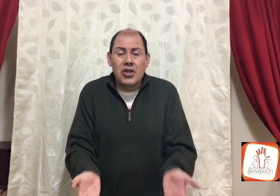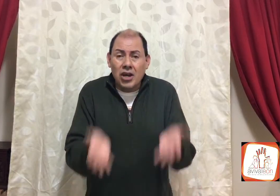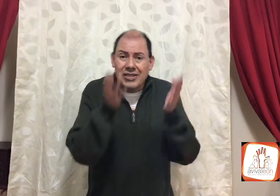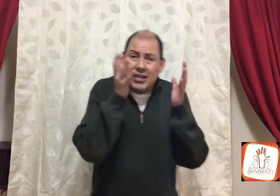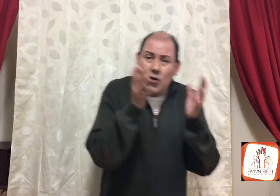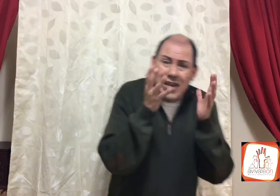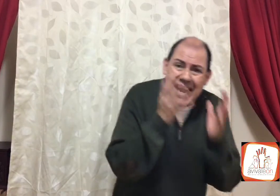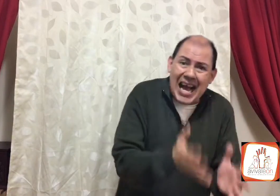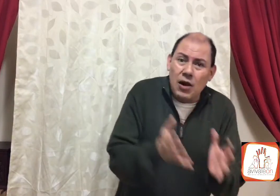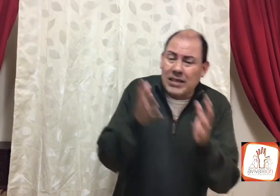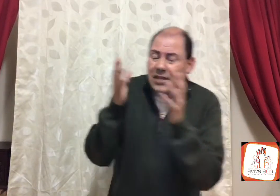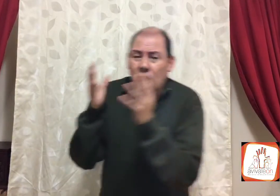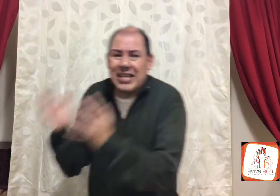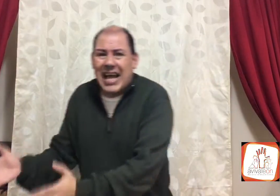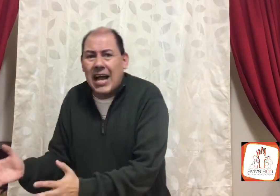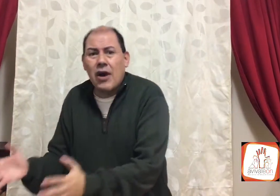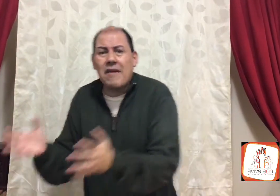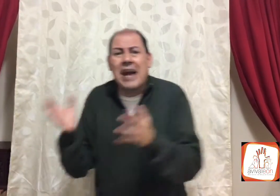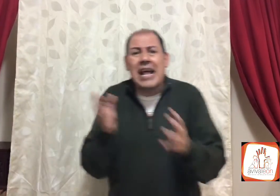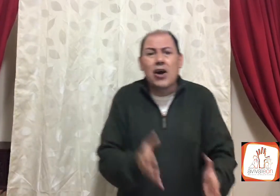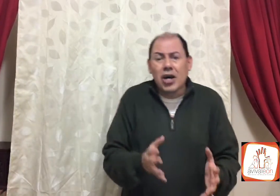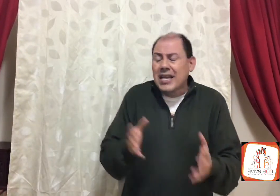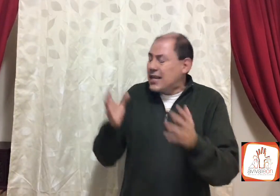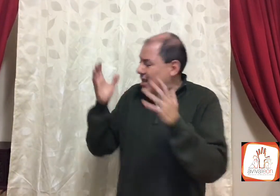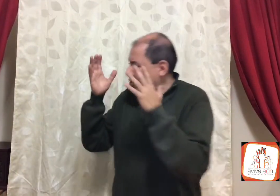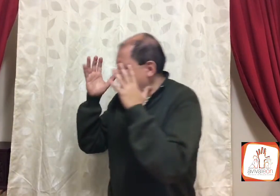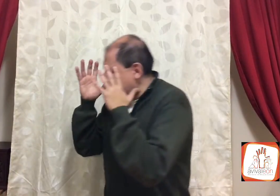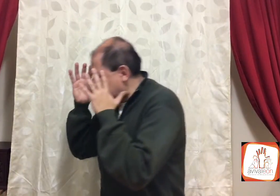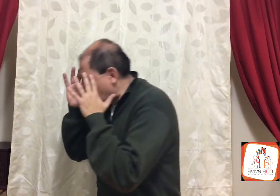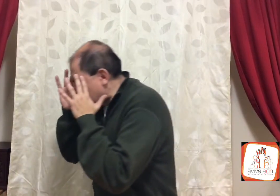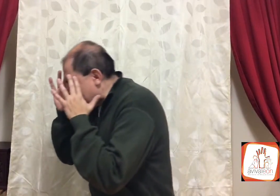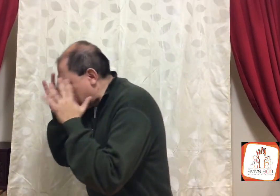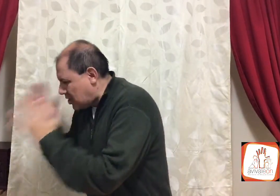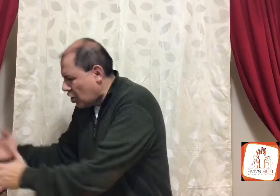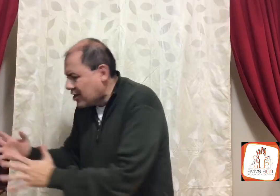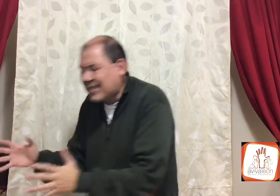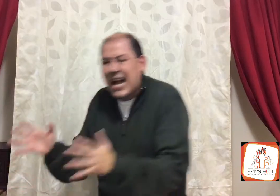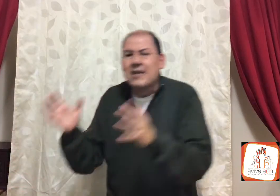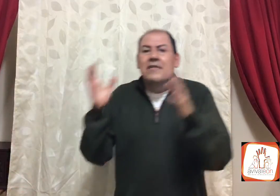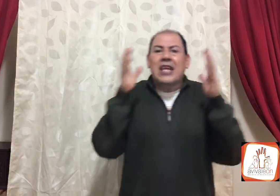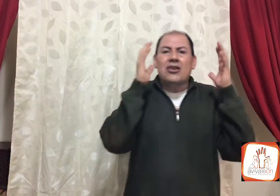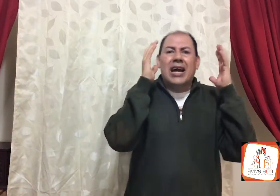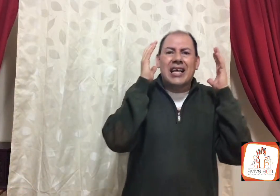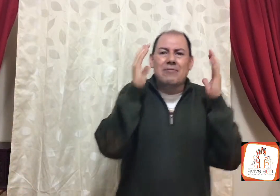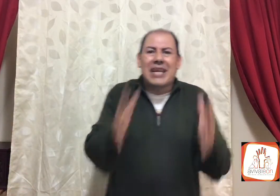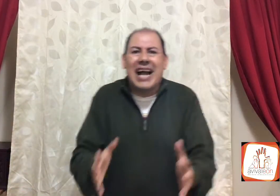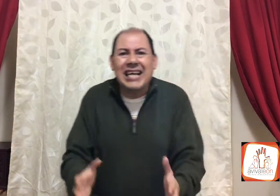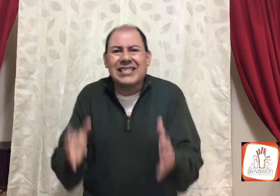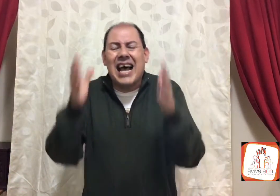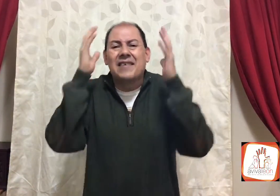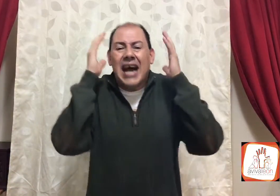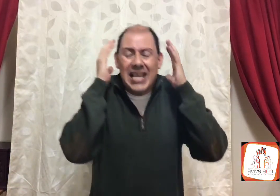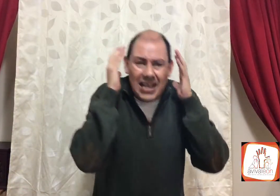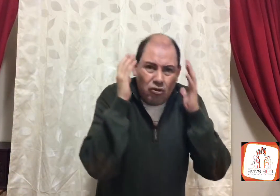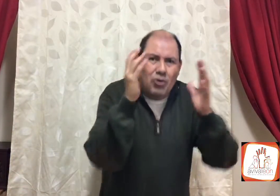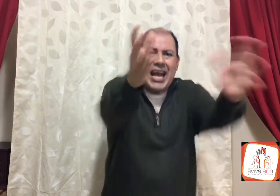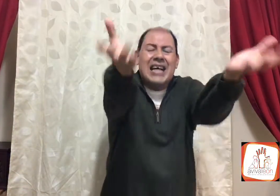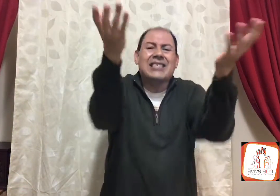Dios te dio un regalo extraordinario, a viva León, te dio una bendición maravillosa, te dio aquí en mi casa, ahí en tu casa,